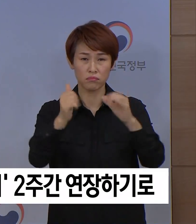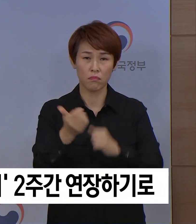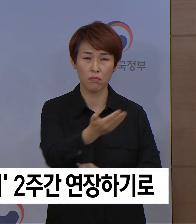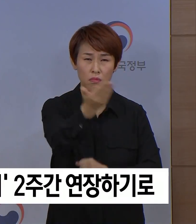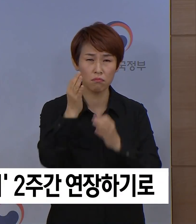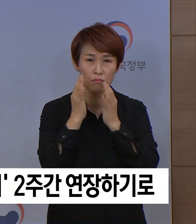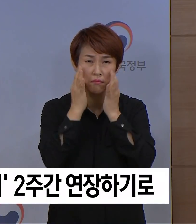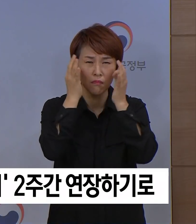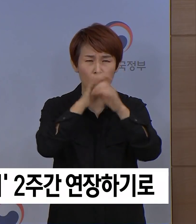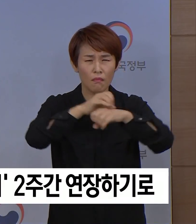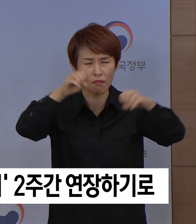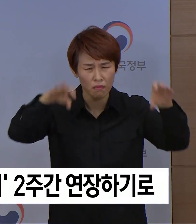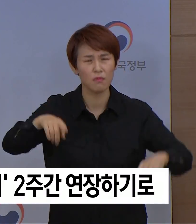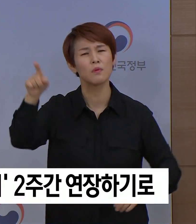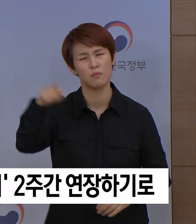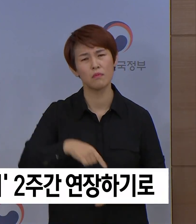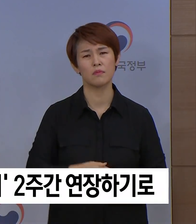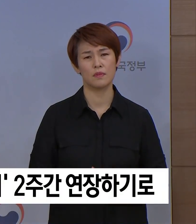물그품이 될 수도 있습니다.